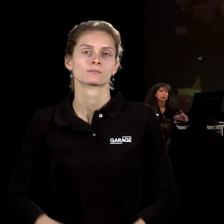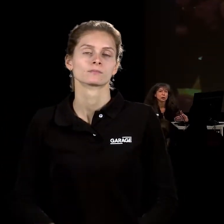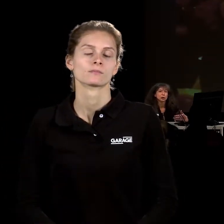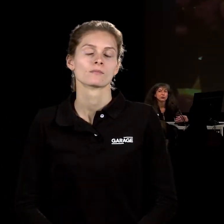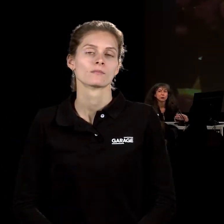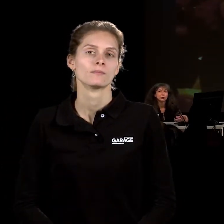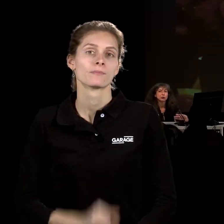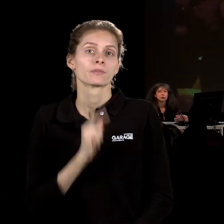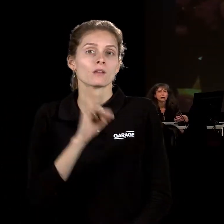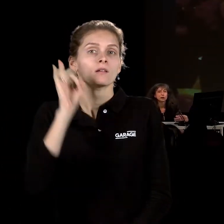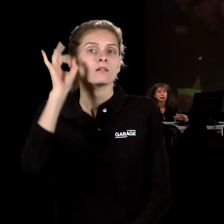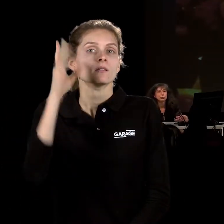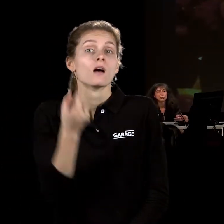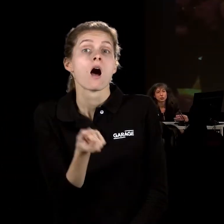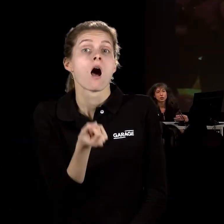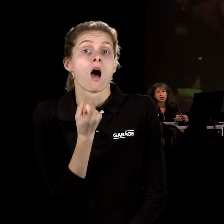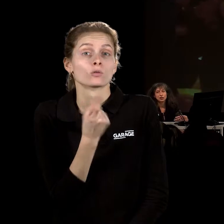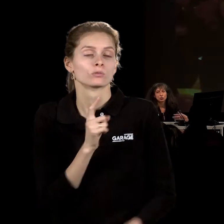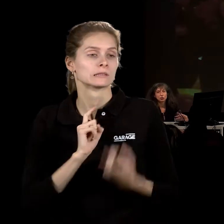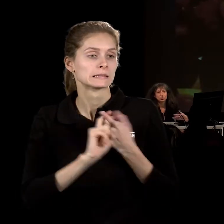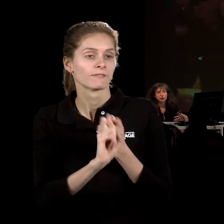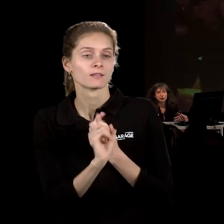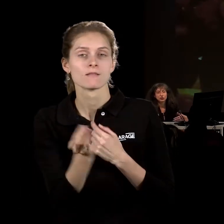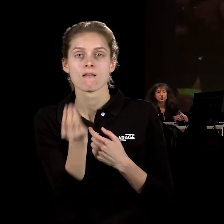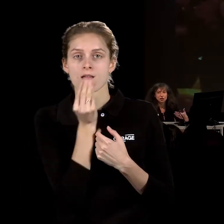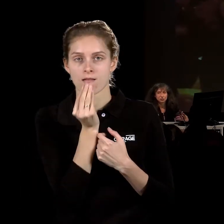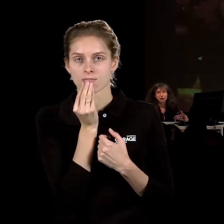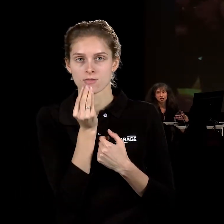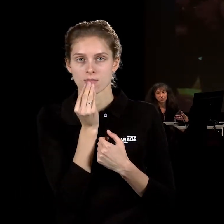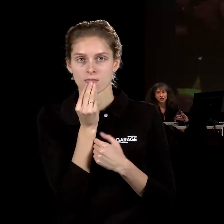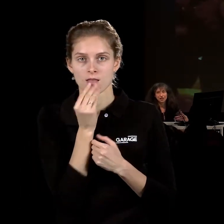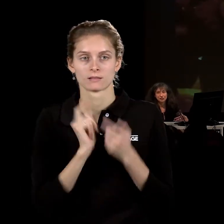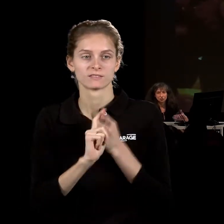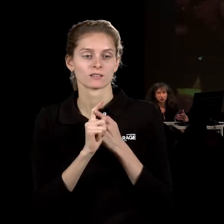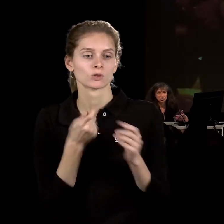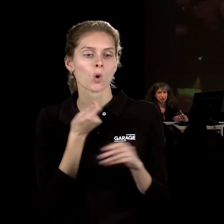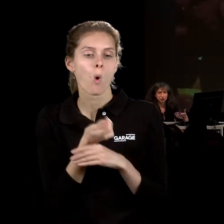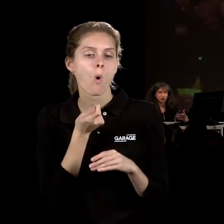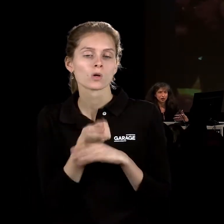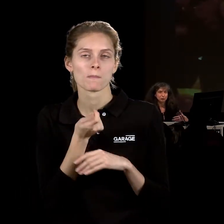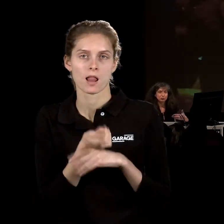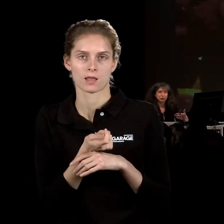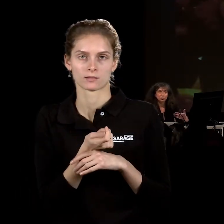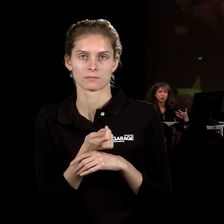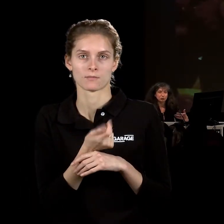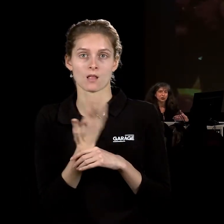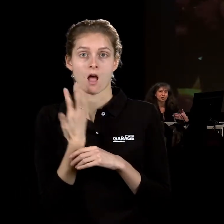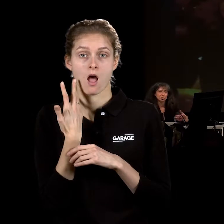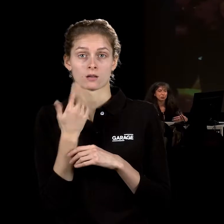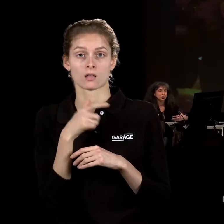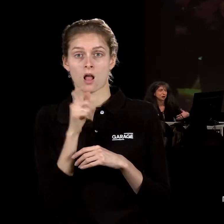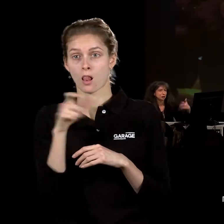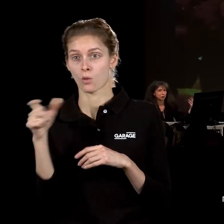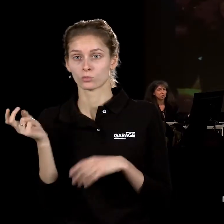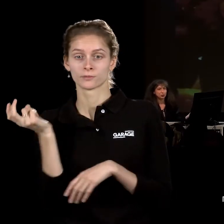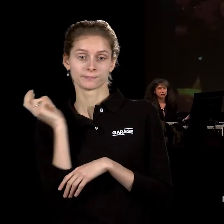что его прославило, это то, что связано с едой, это то, что связано с кормлением, это то, что это ситуация, когда публика вместо